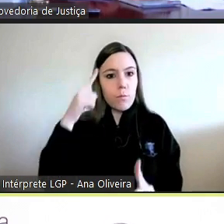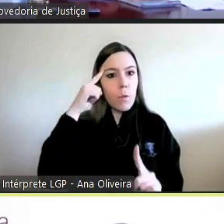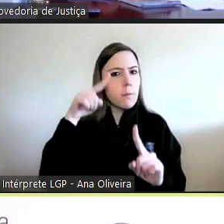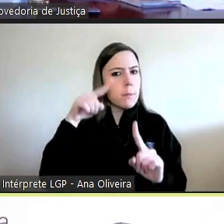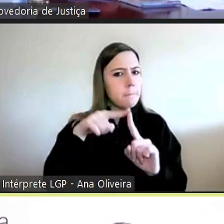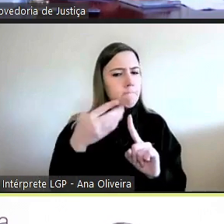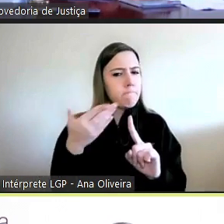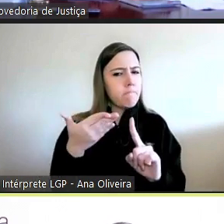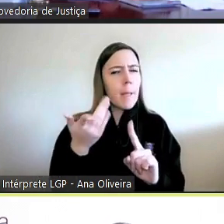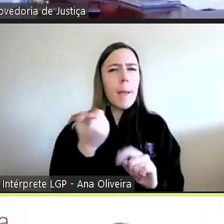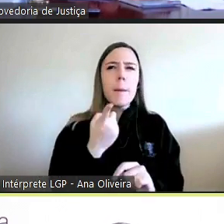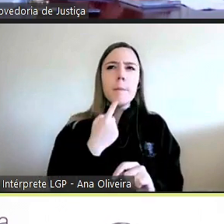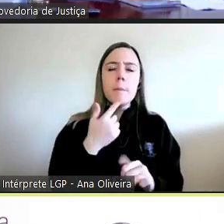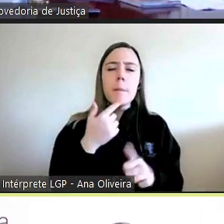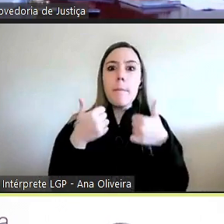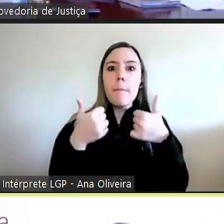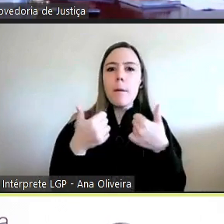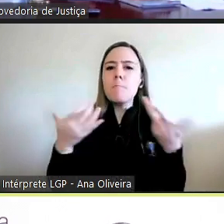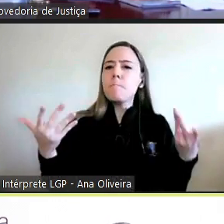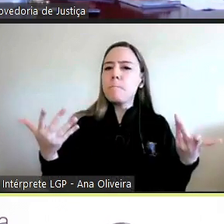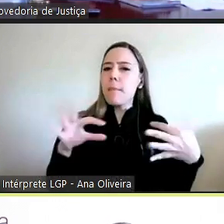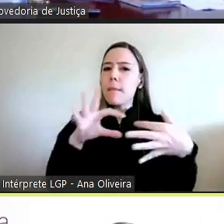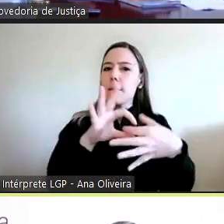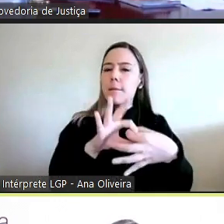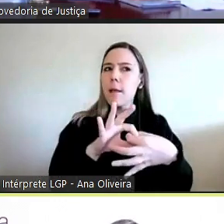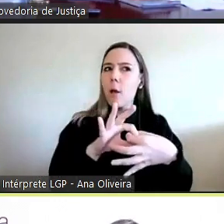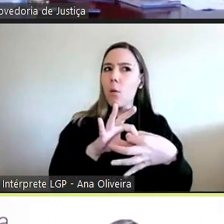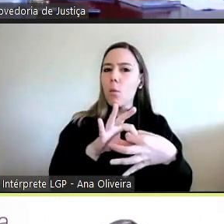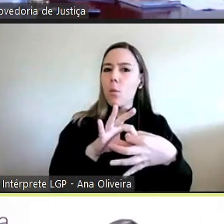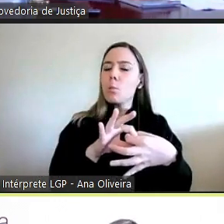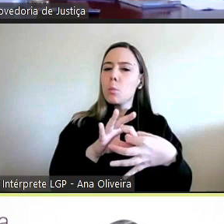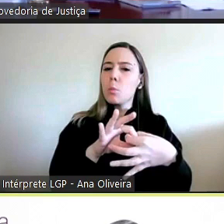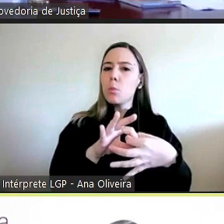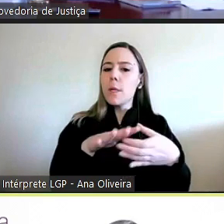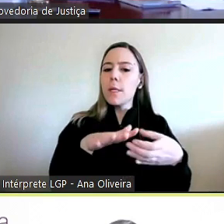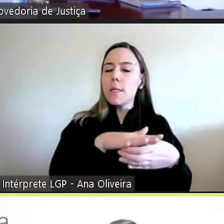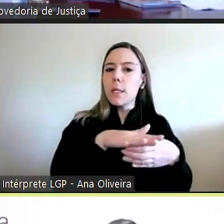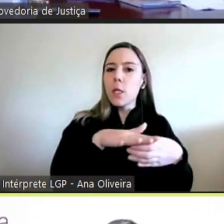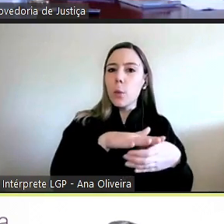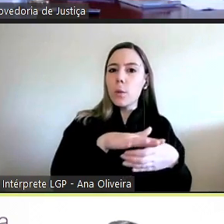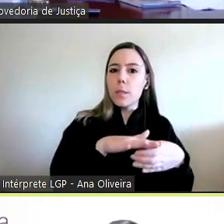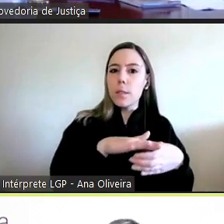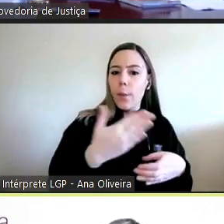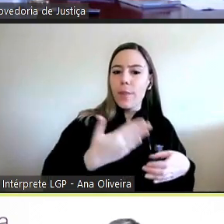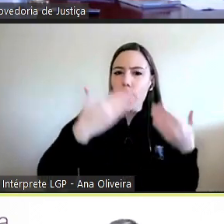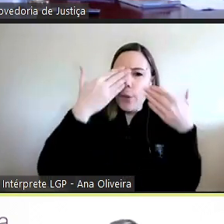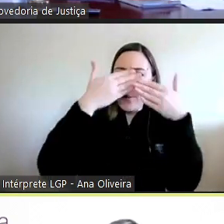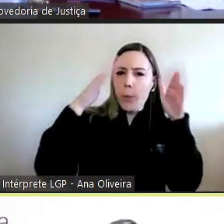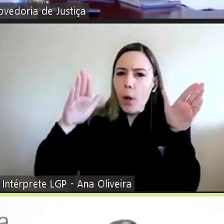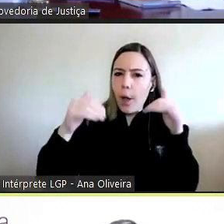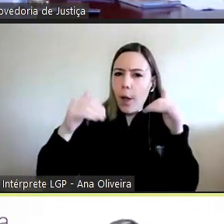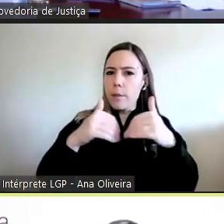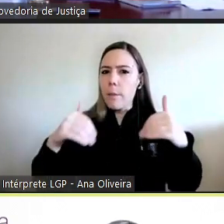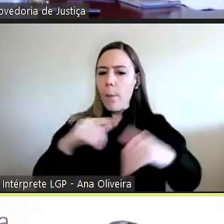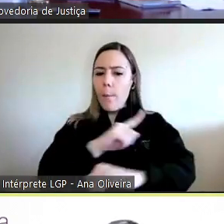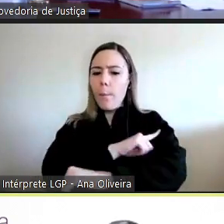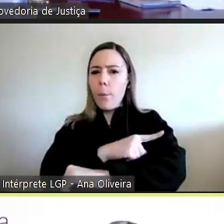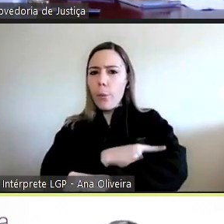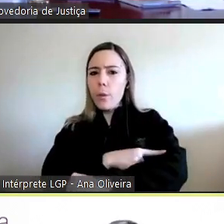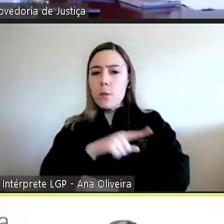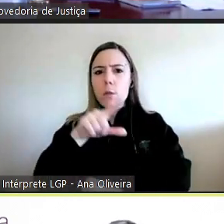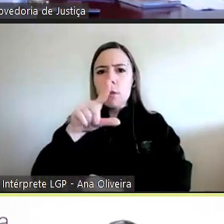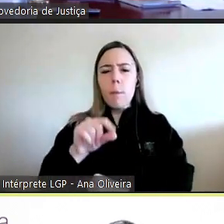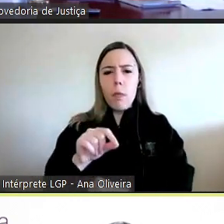de perceber bem esta ligação que é evidente entre o contexto do Estado de Direito Democrático, a separação de poderes, a garantia